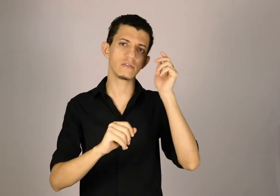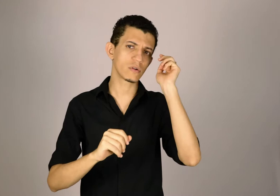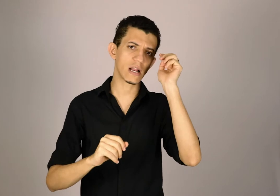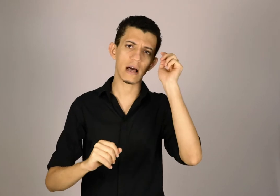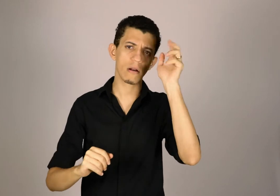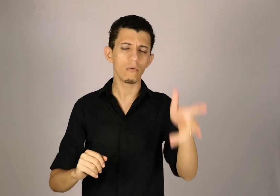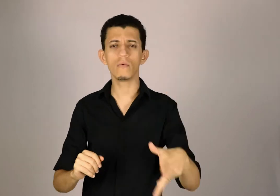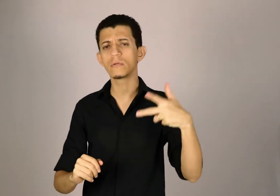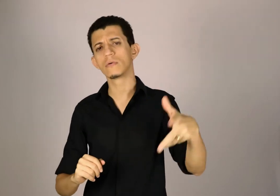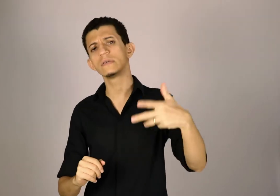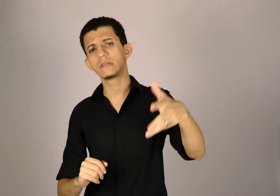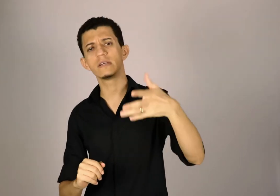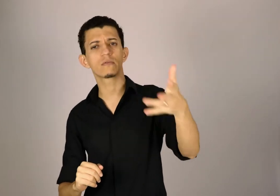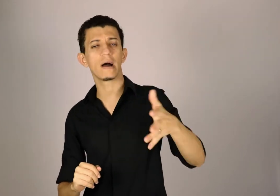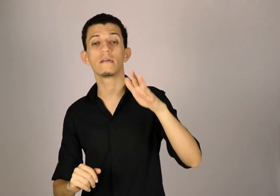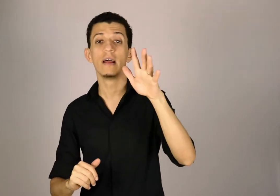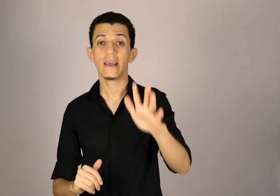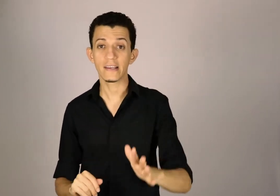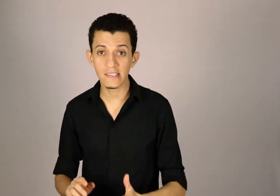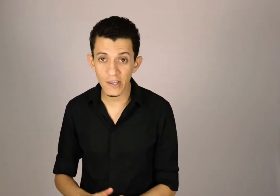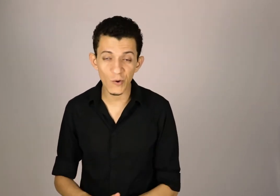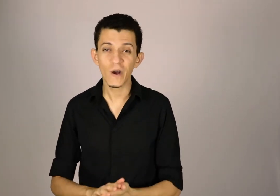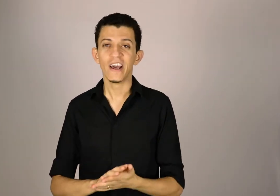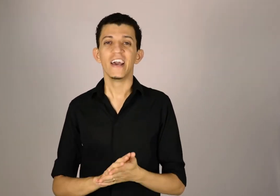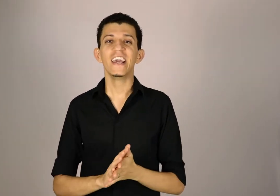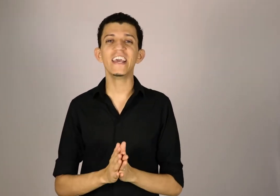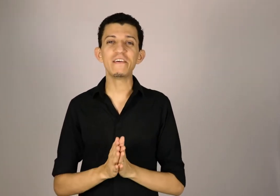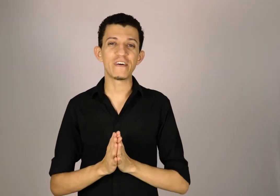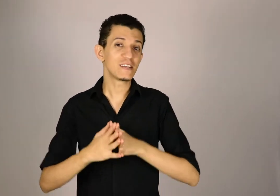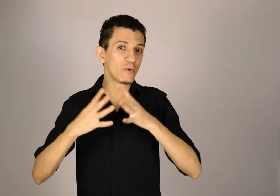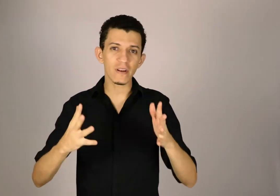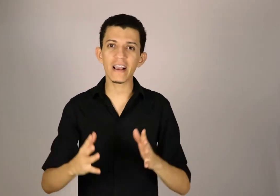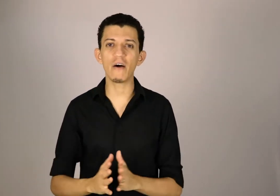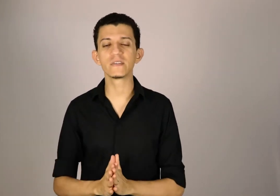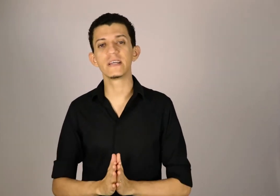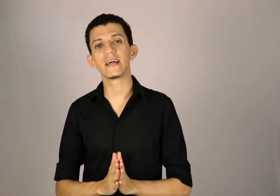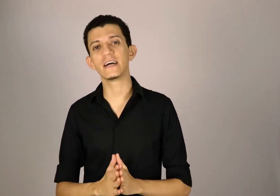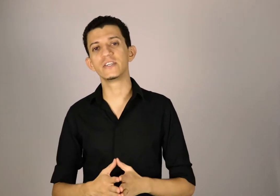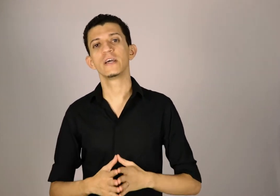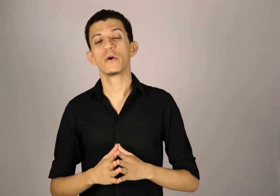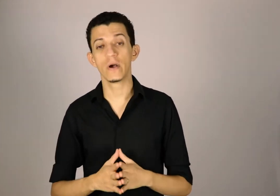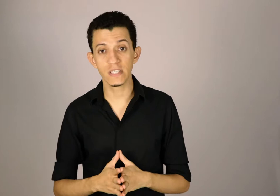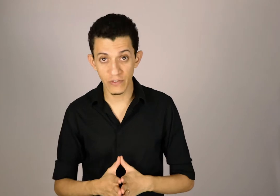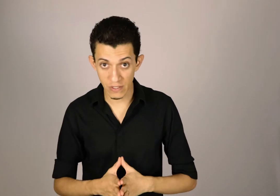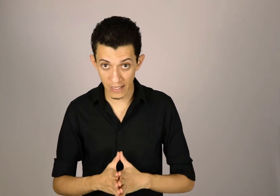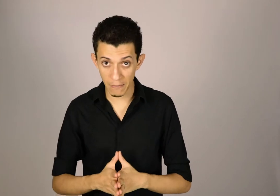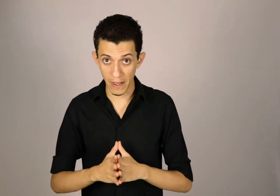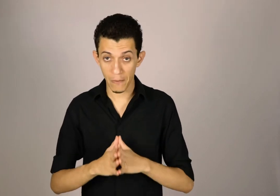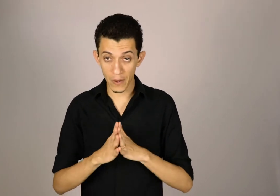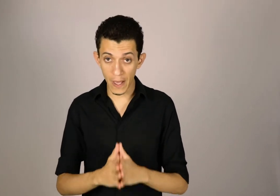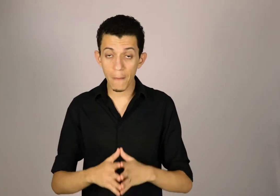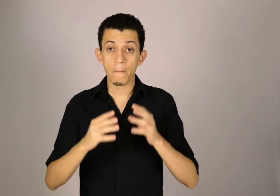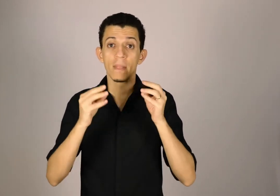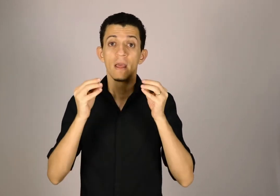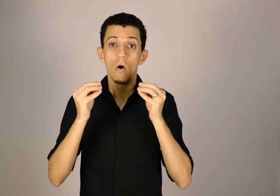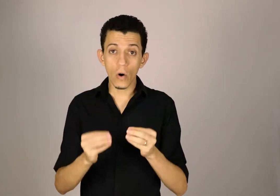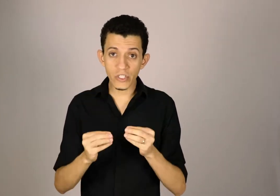encontrar lá a aula 1, 2, 3, 4 e a 5 e vai ser muito legal você interagir com esses vídeos lá também, ok? Hoje em